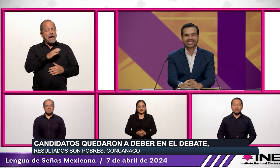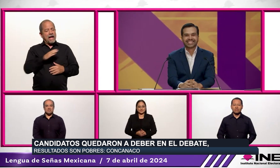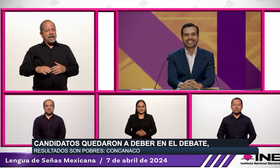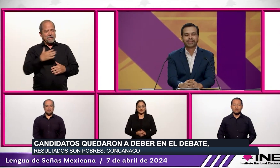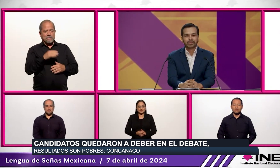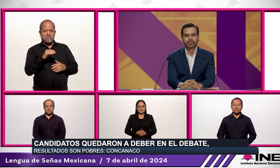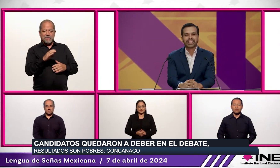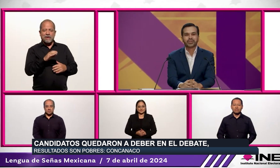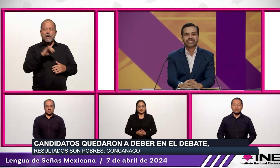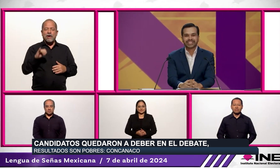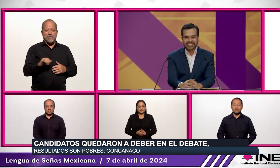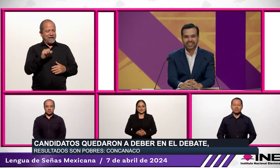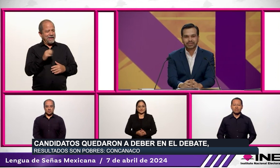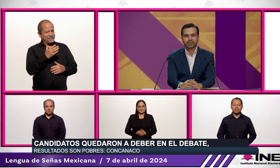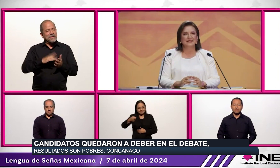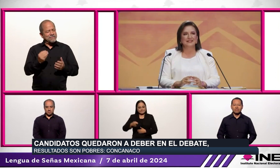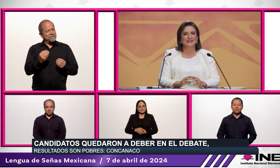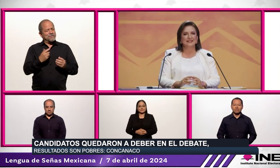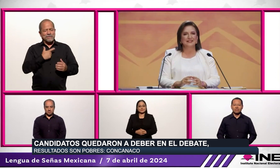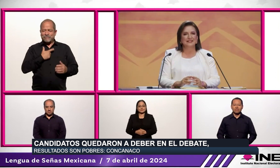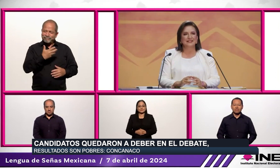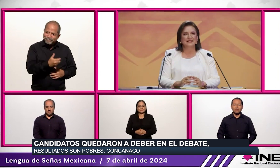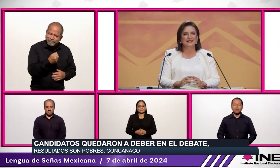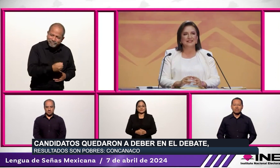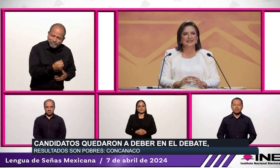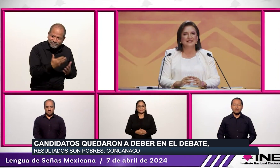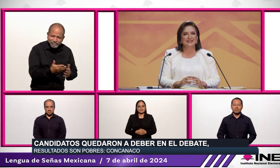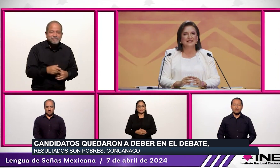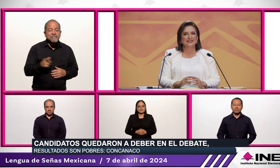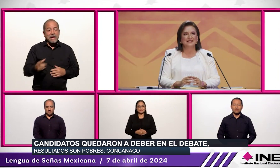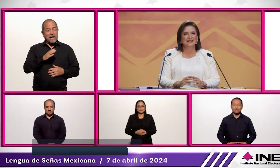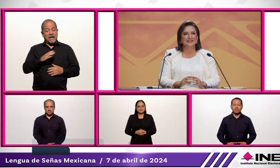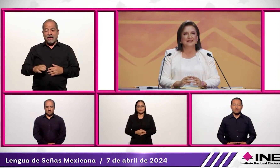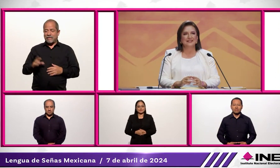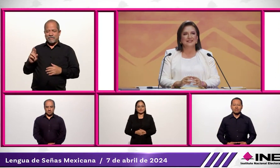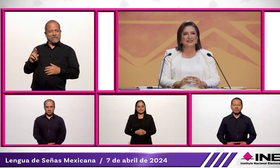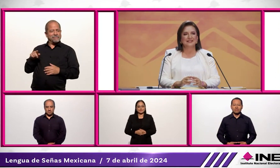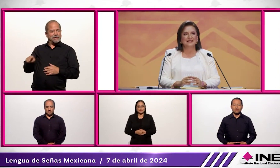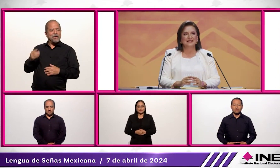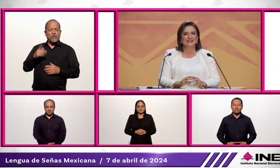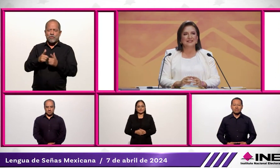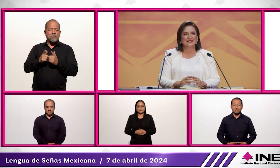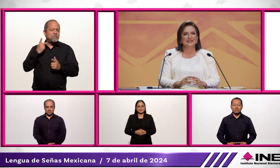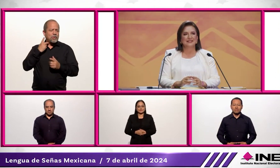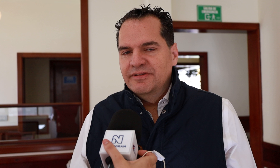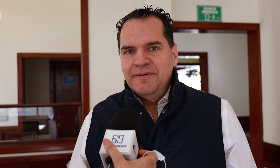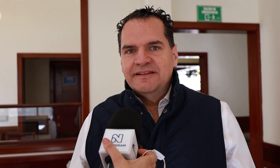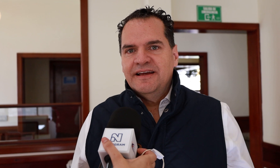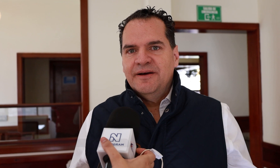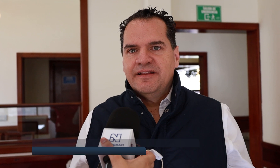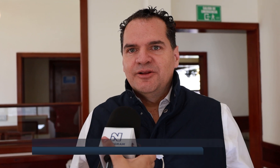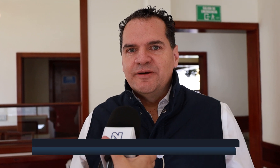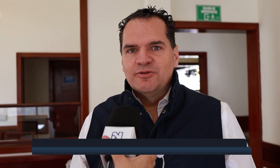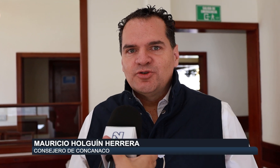ejercicio pobre, en el que las candidatas y el candidato quedaron a deberle al país debido a que no presentaron propuestas para los electores. Un